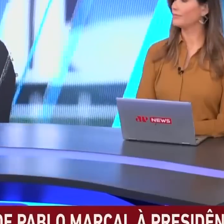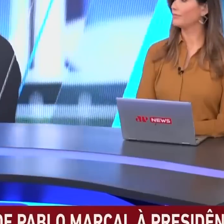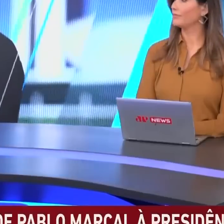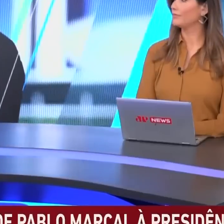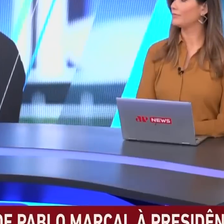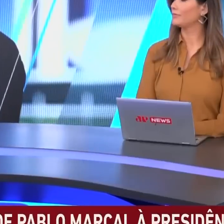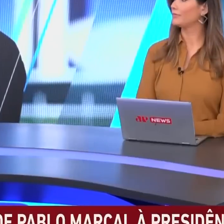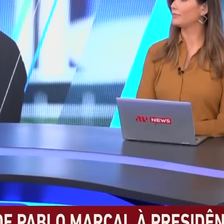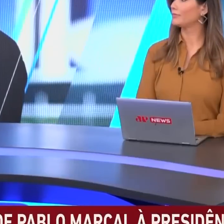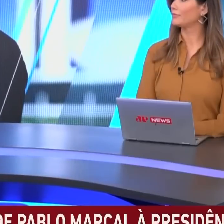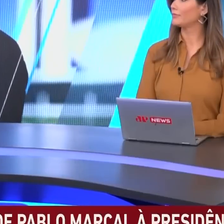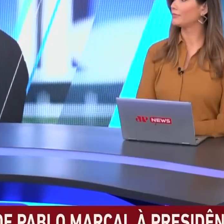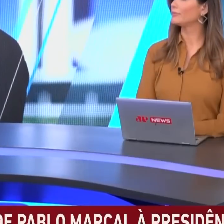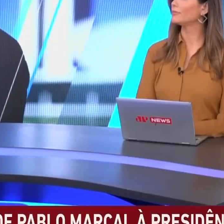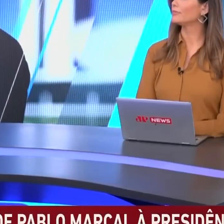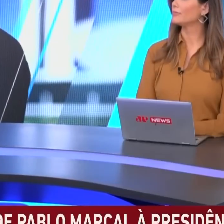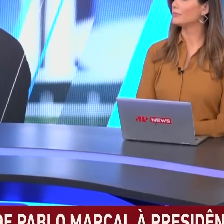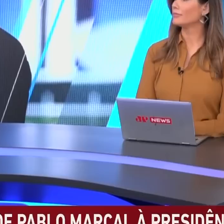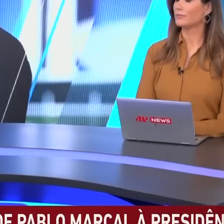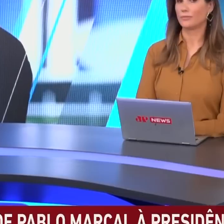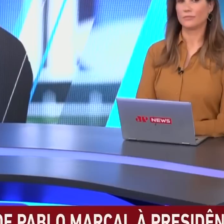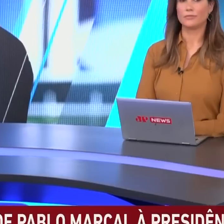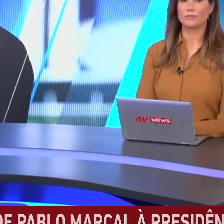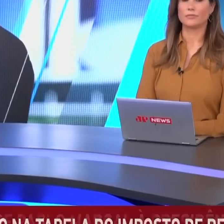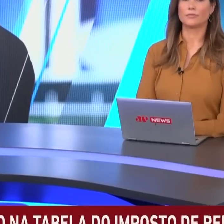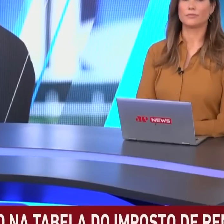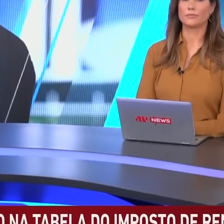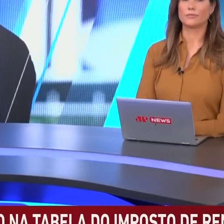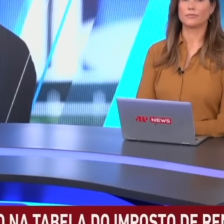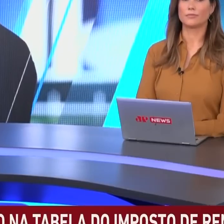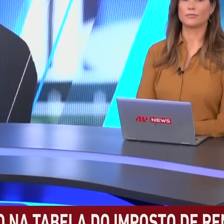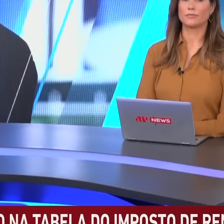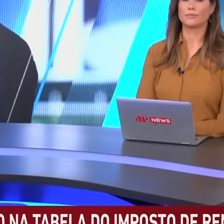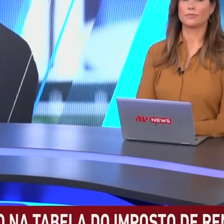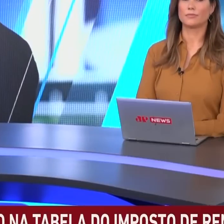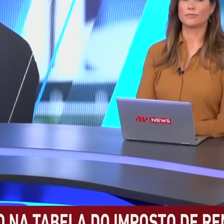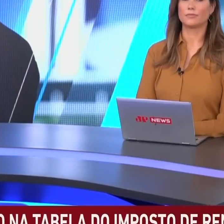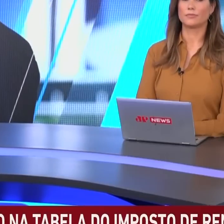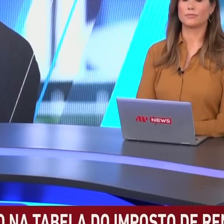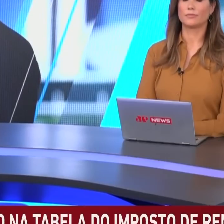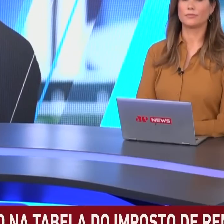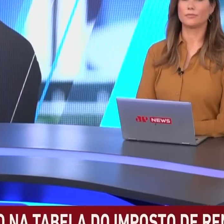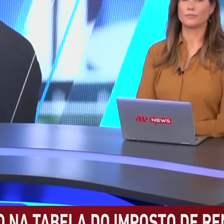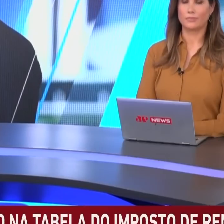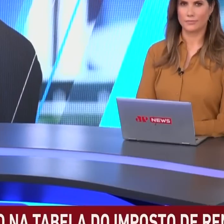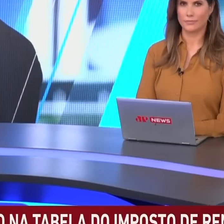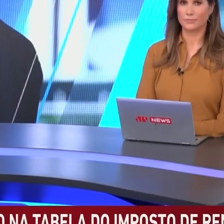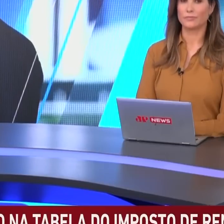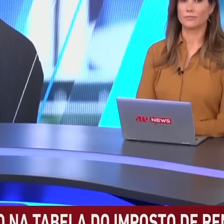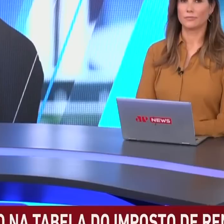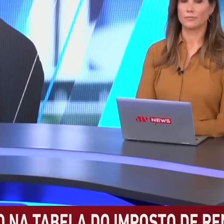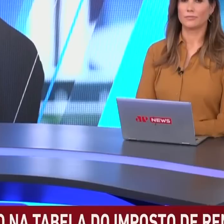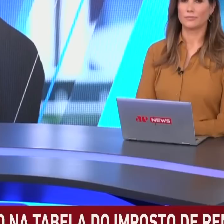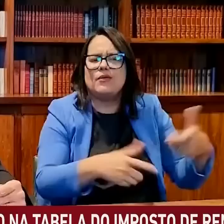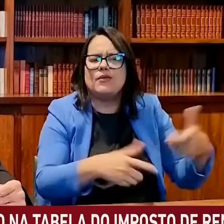O volta a falar na possibilidade de corrigir a tabela do imposto de renda e comemora a queda no preço do diesel. A informação é do